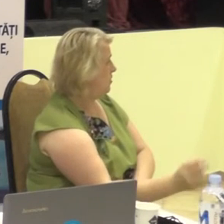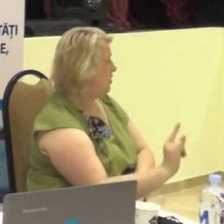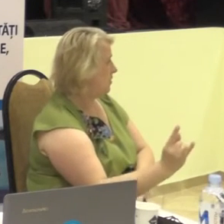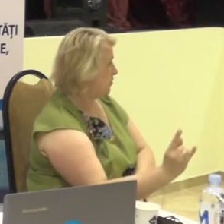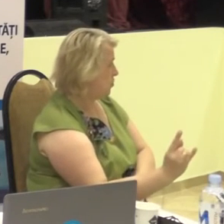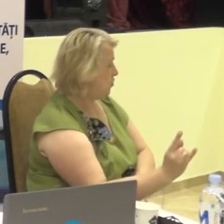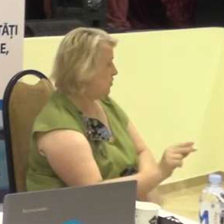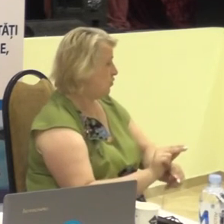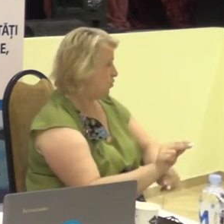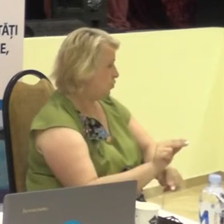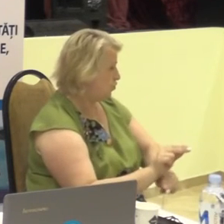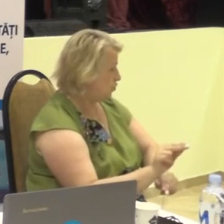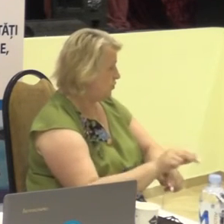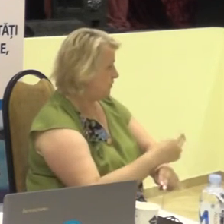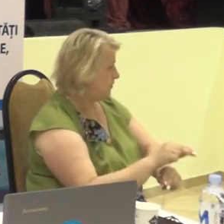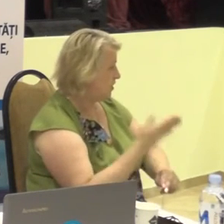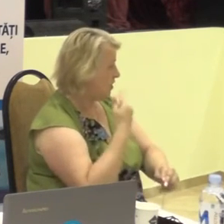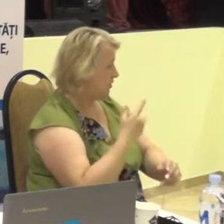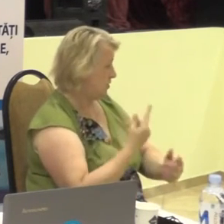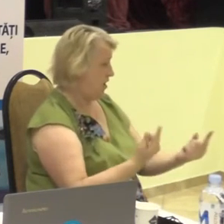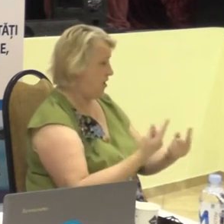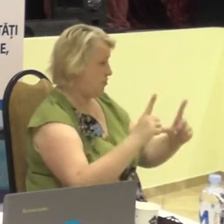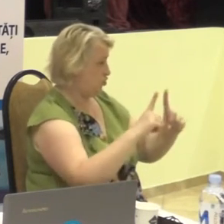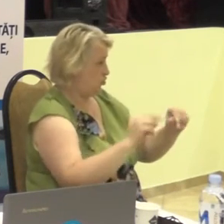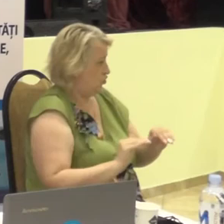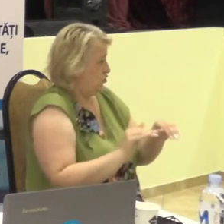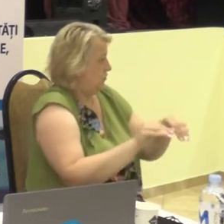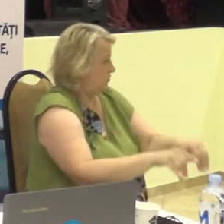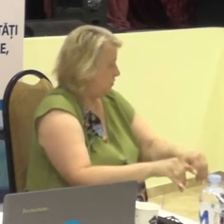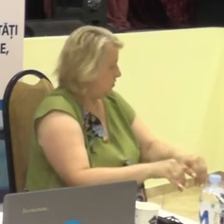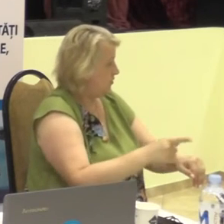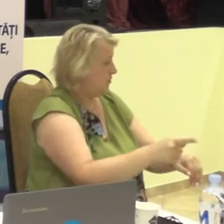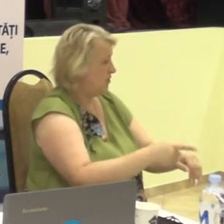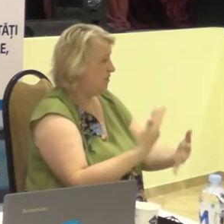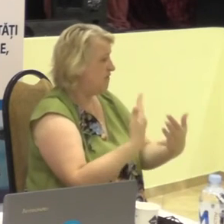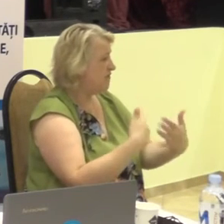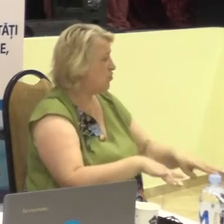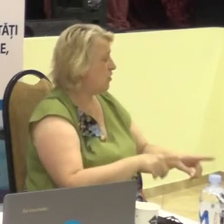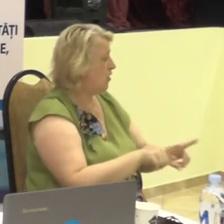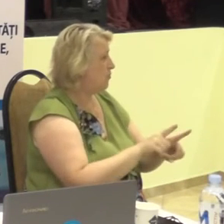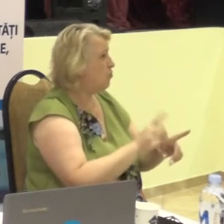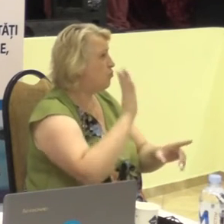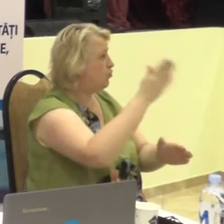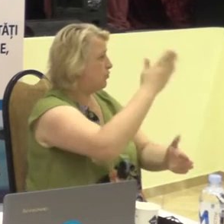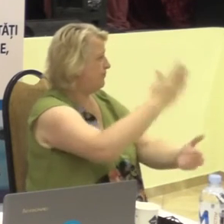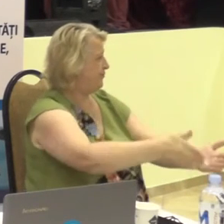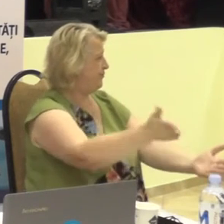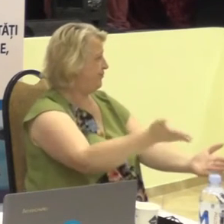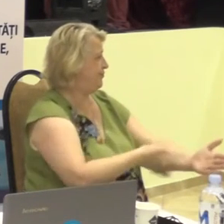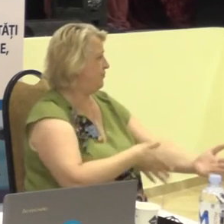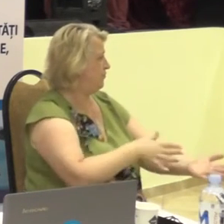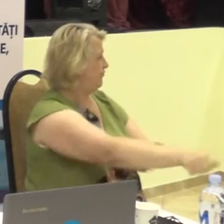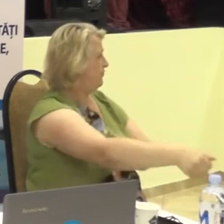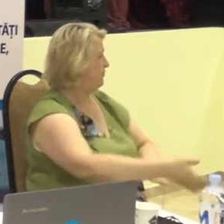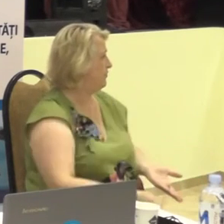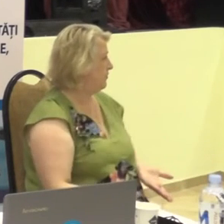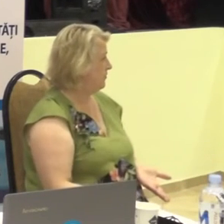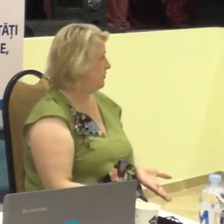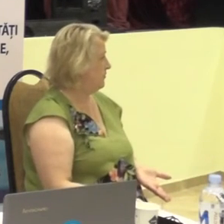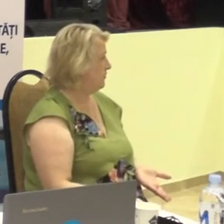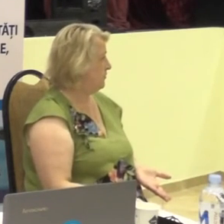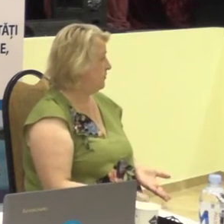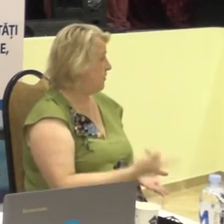într-o școală generală, lui se taie tot viitorul. El